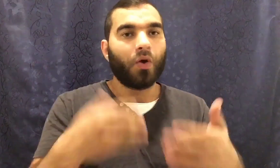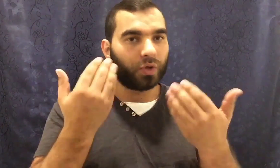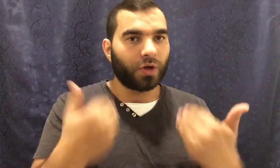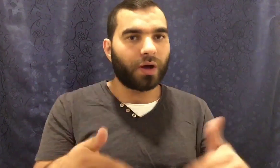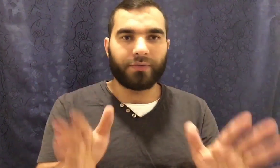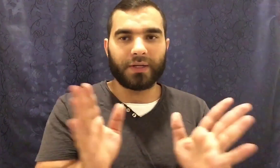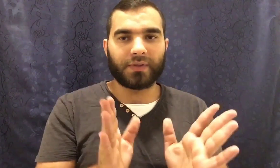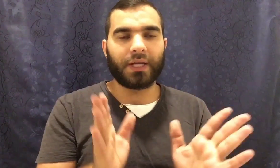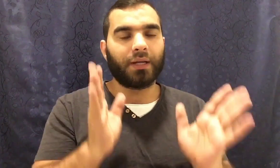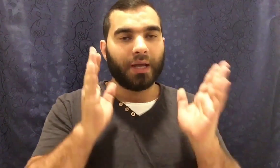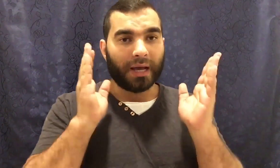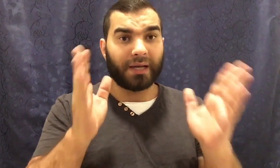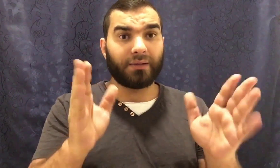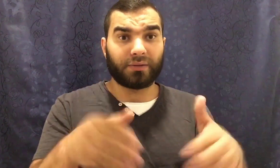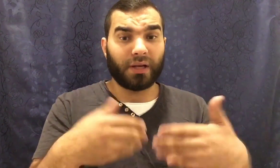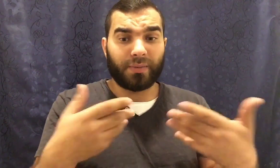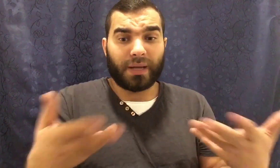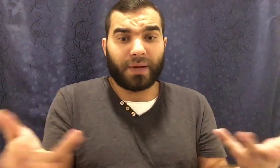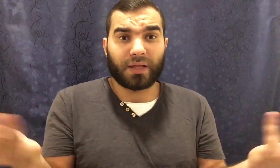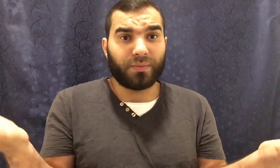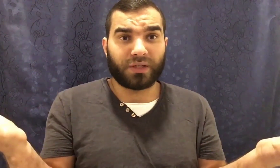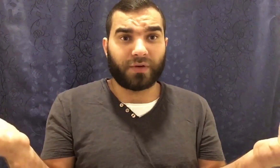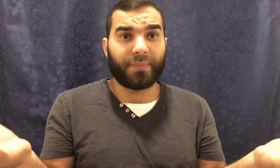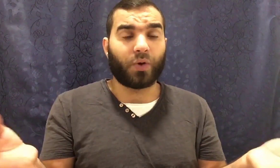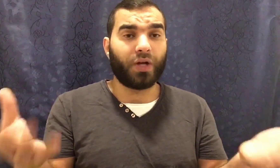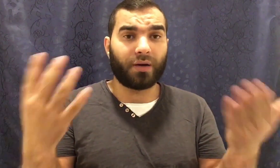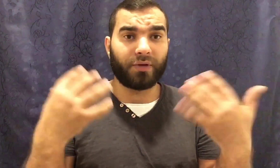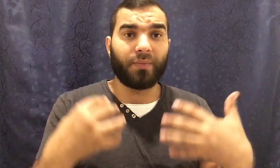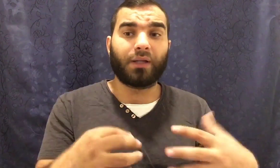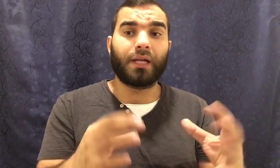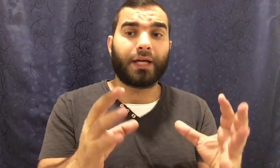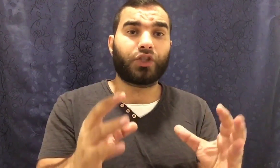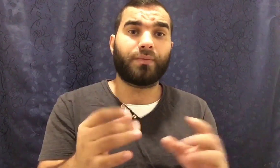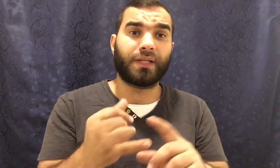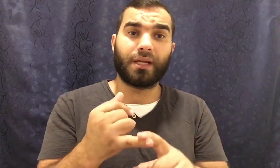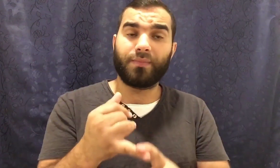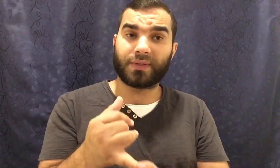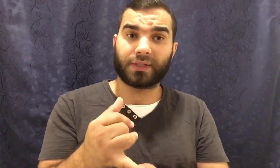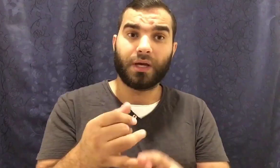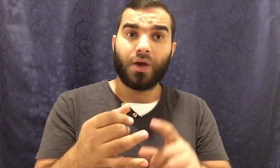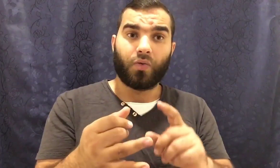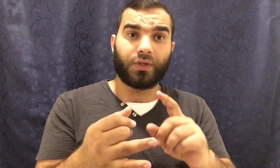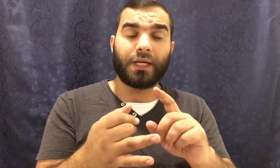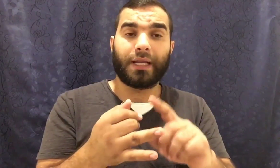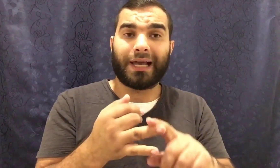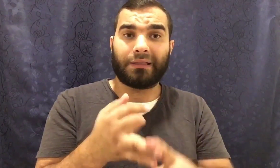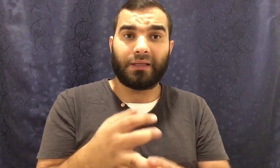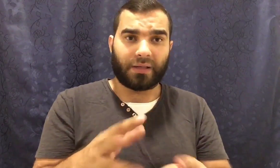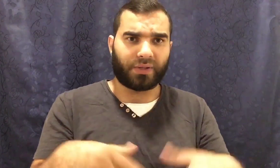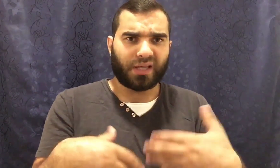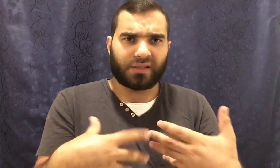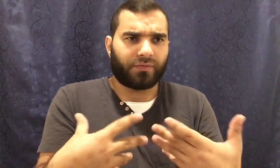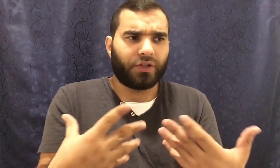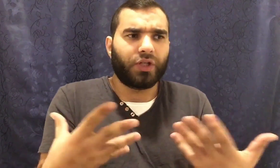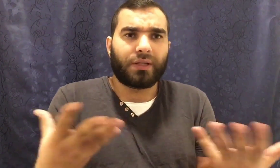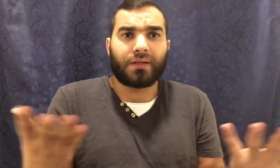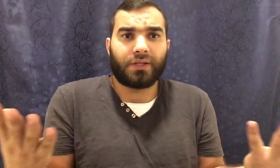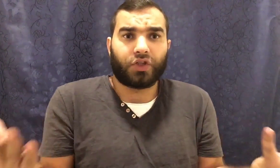وتوقف الانسان عن طلب الابحاث بصفة عامة ونعرف ان بعض الاعشاب زي المسك وزي الحالتيتة بتأثر في الجن تأثر